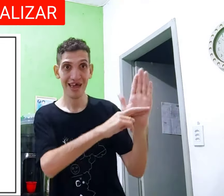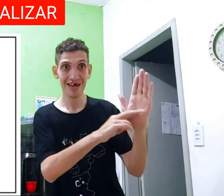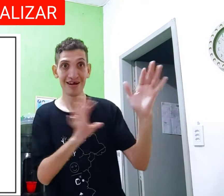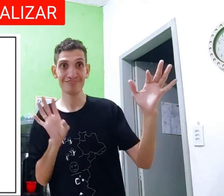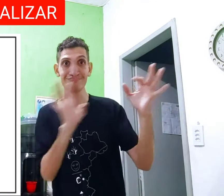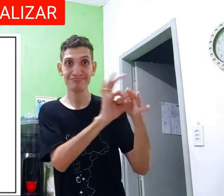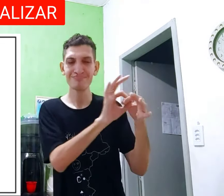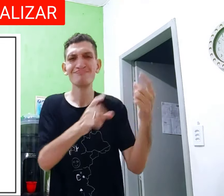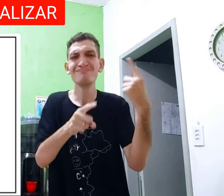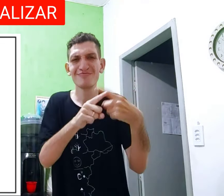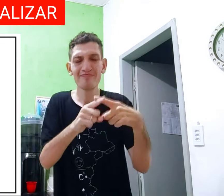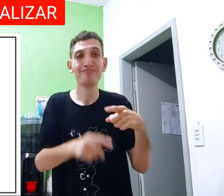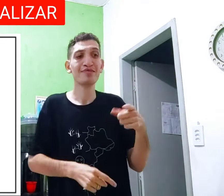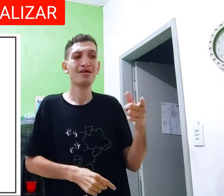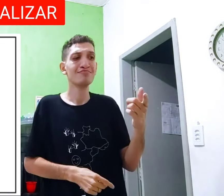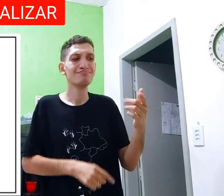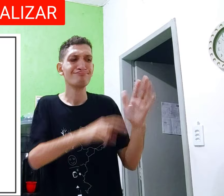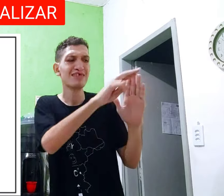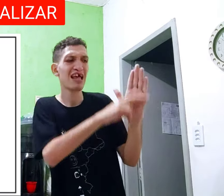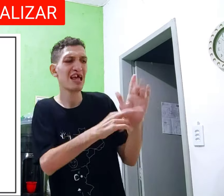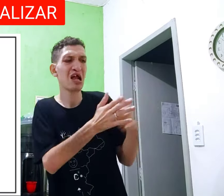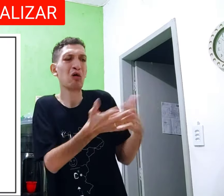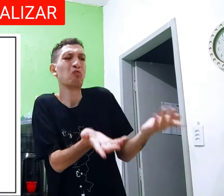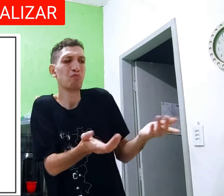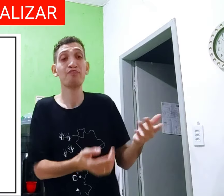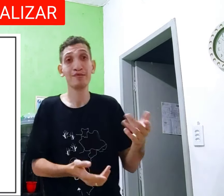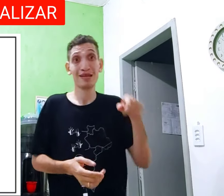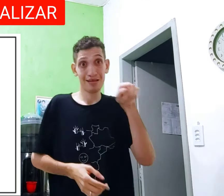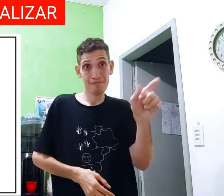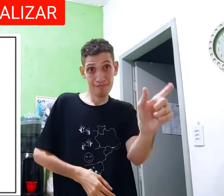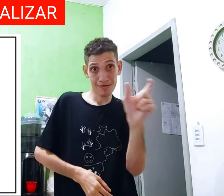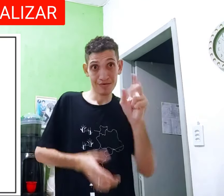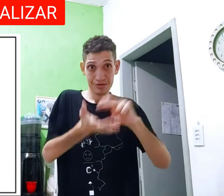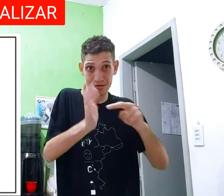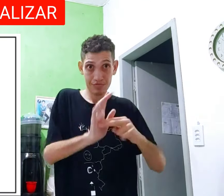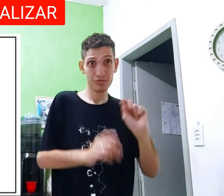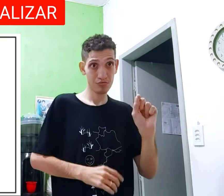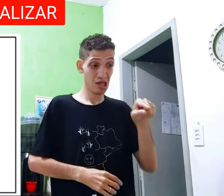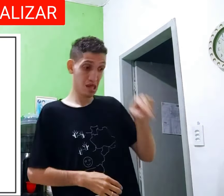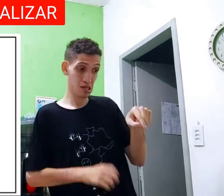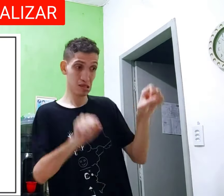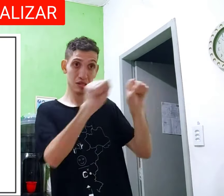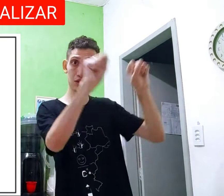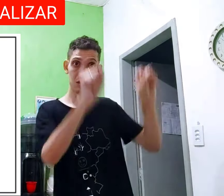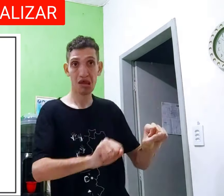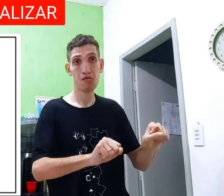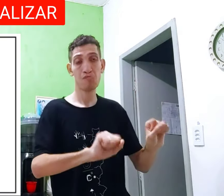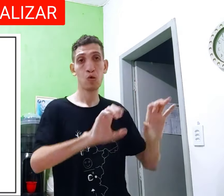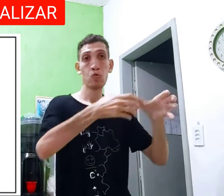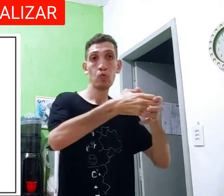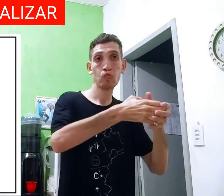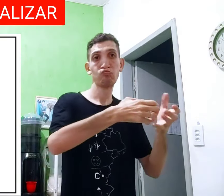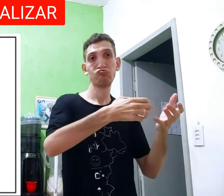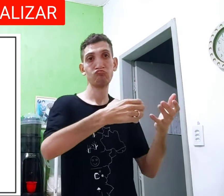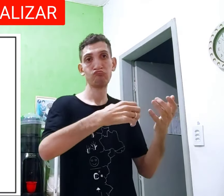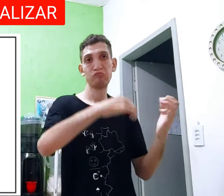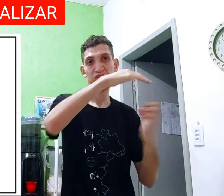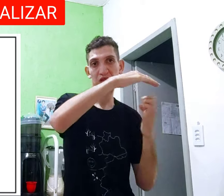então, regra conectar, por quê? Uma regra como? Então, a gente tem essa palavra, ela significa que tem um sistema,